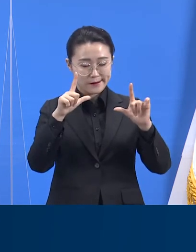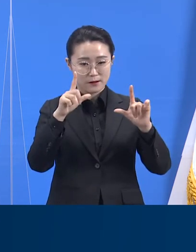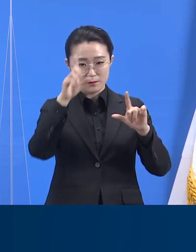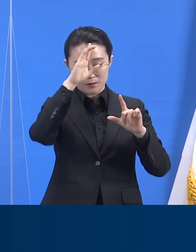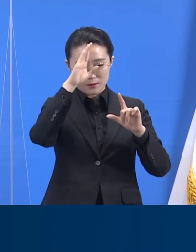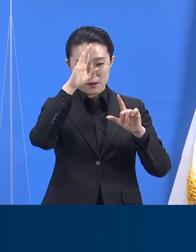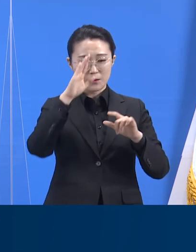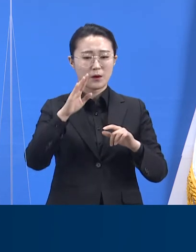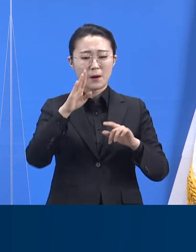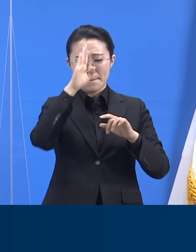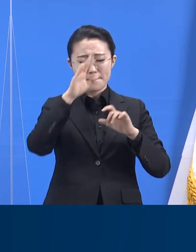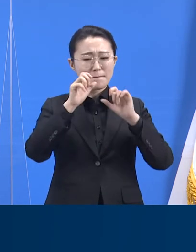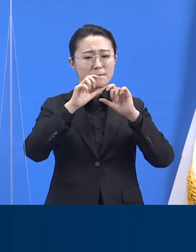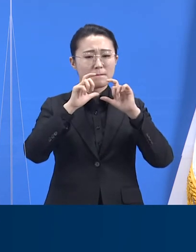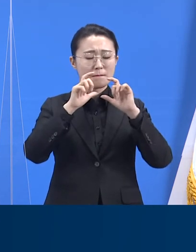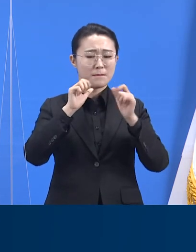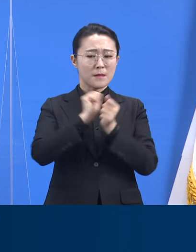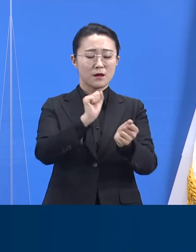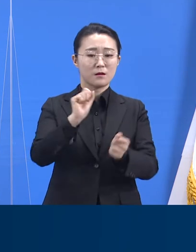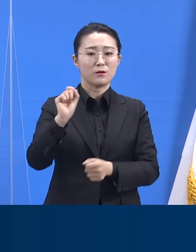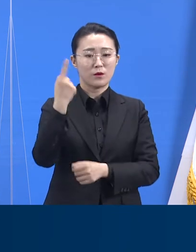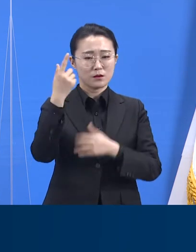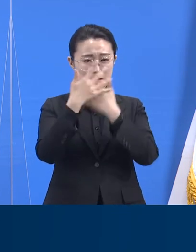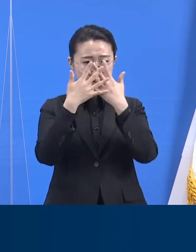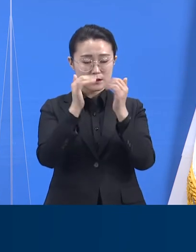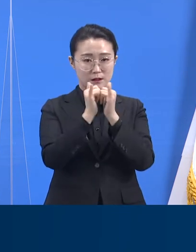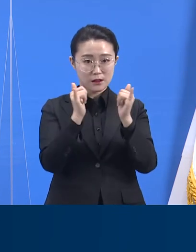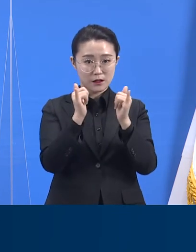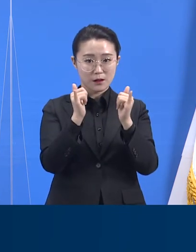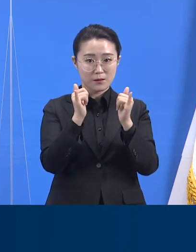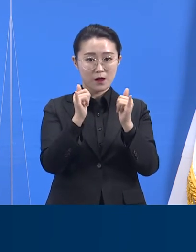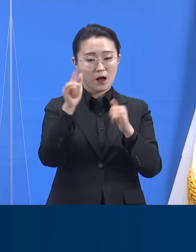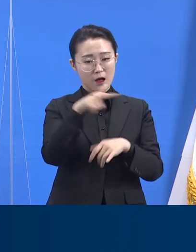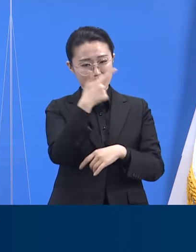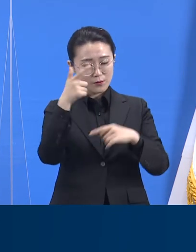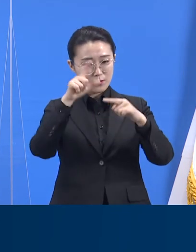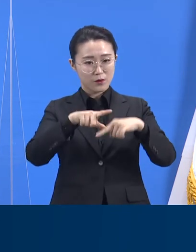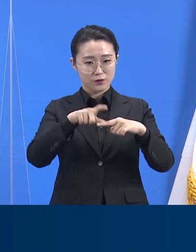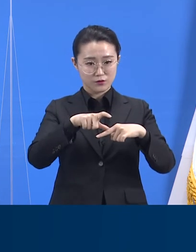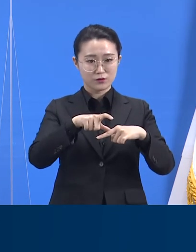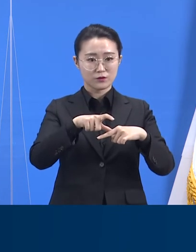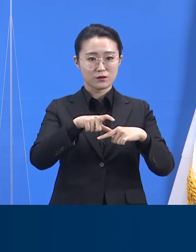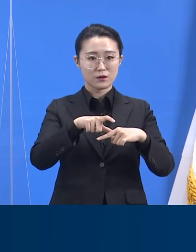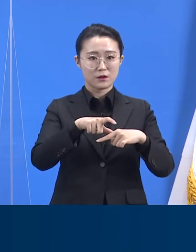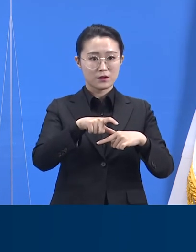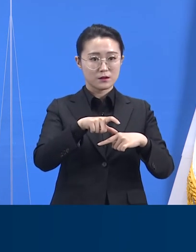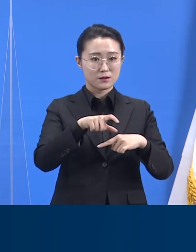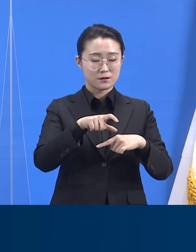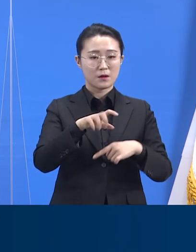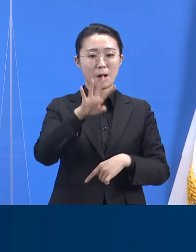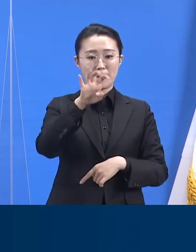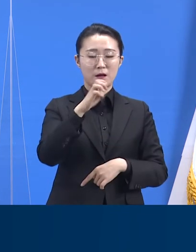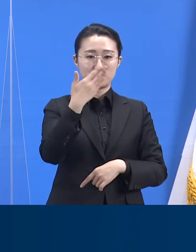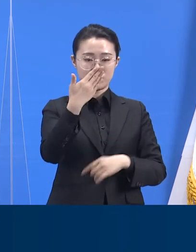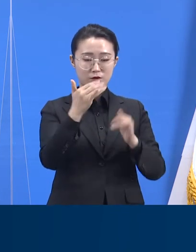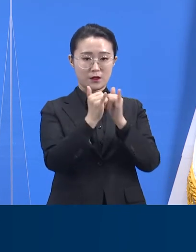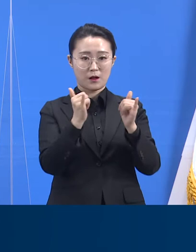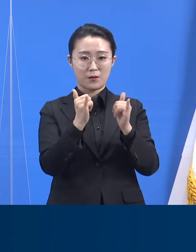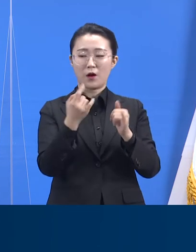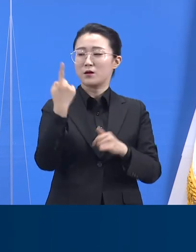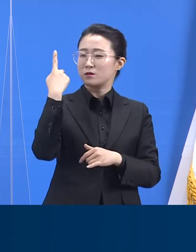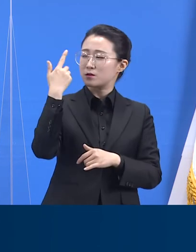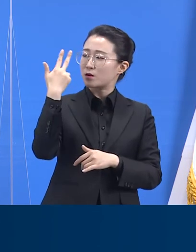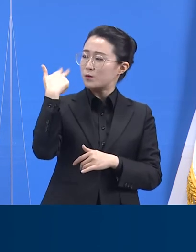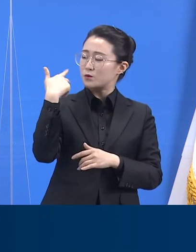일평균 48명으로 전주 38명 대비 10명 증가하였습니다. 외국인